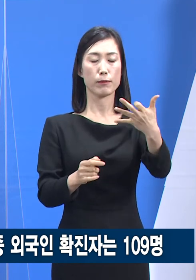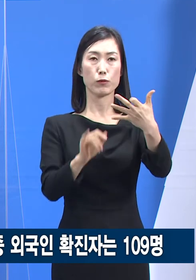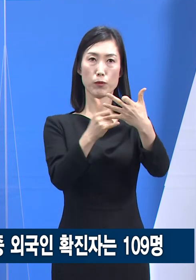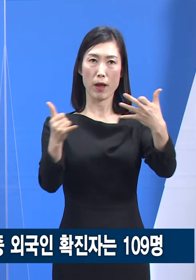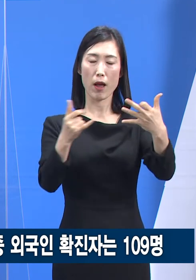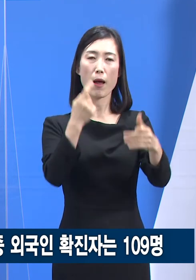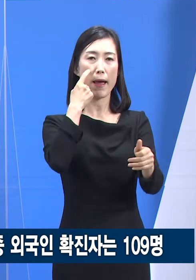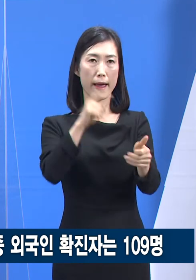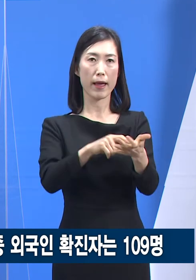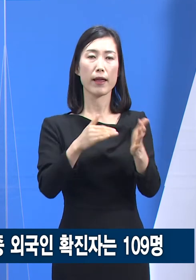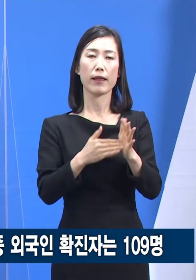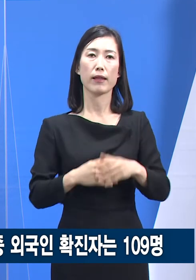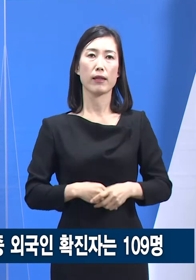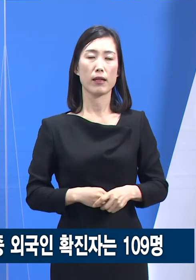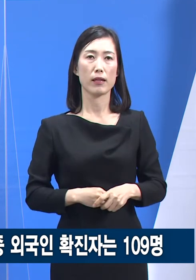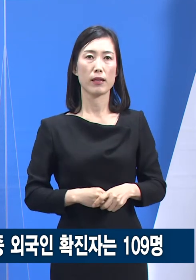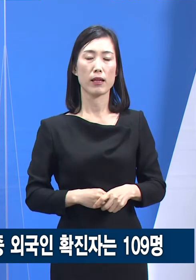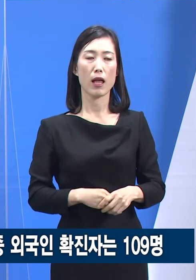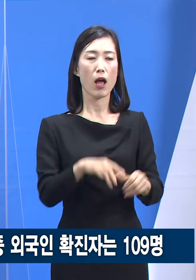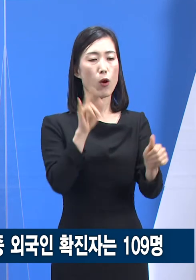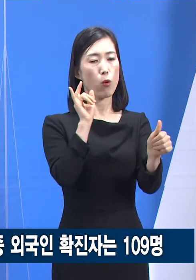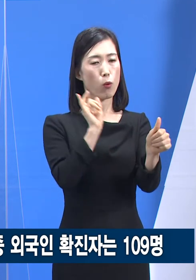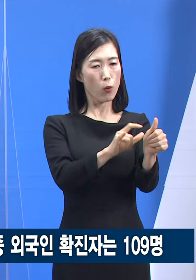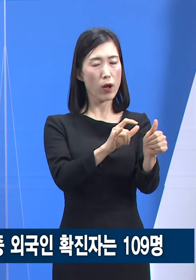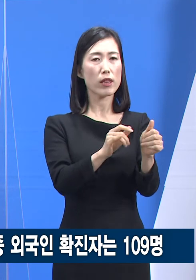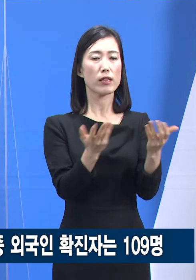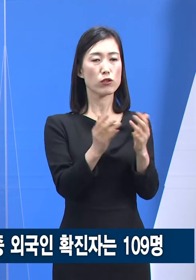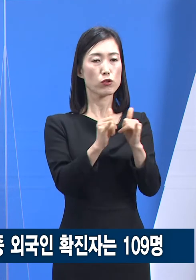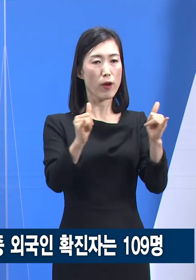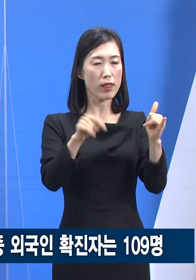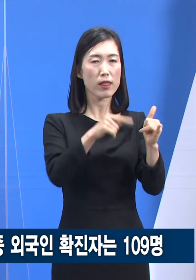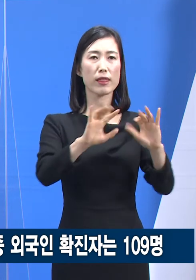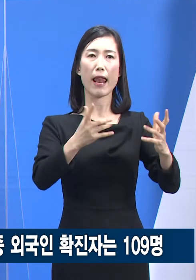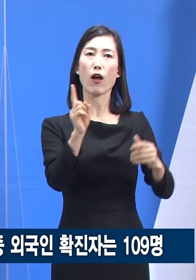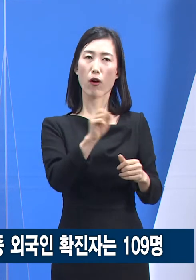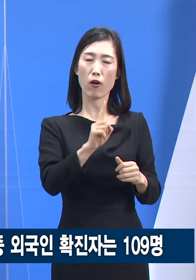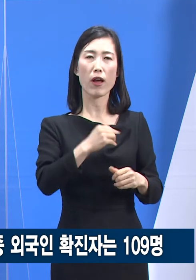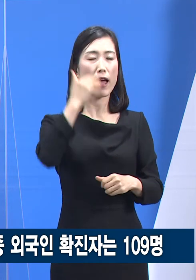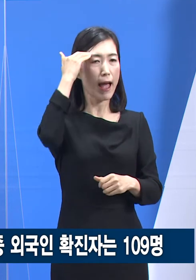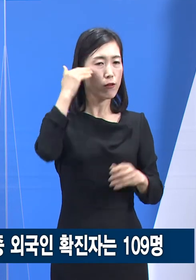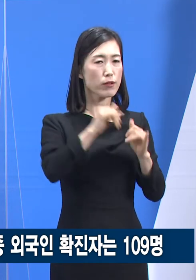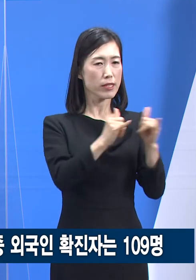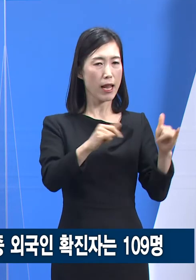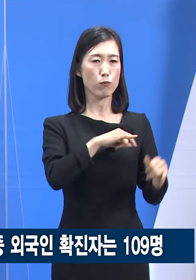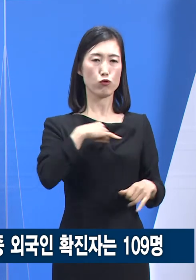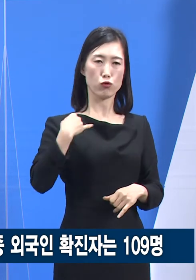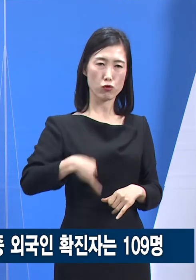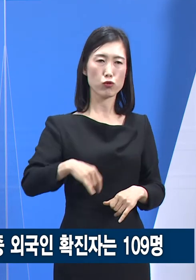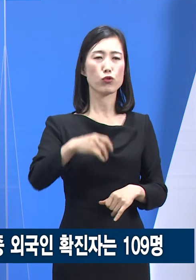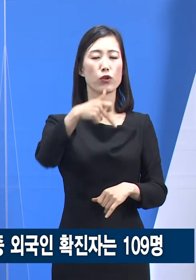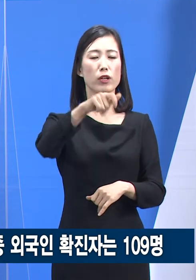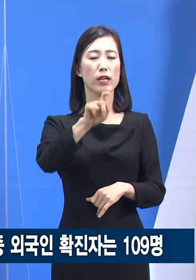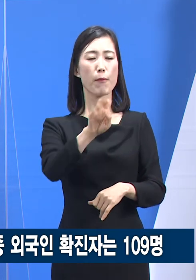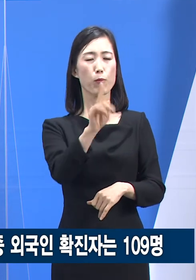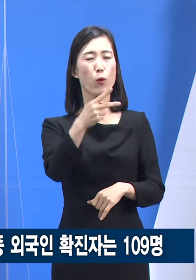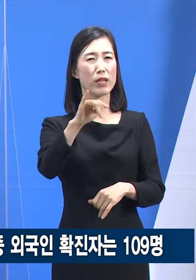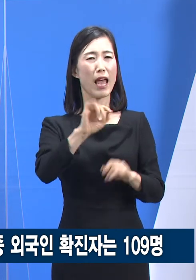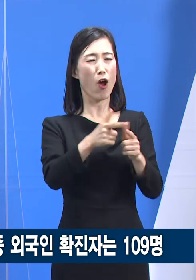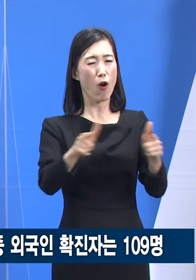확인되었습니다. 확진 판정을 받은 근로자들의 국적은 한국, 중국, 캄보디아 등